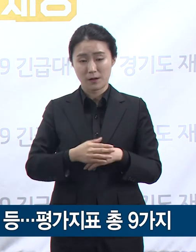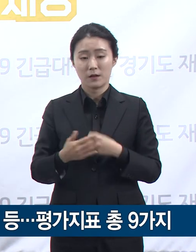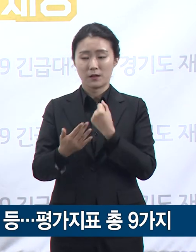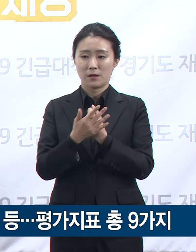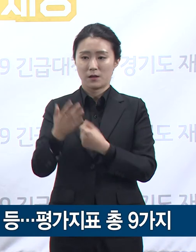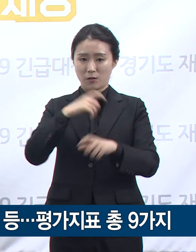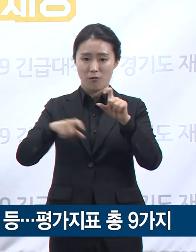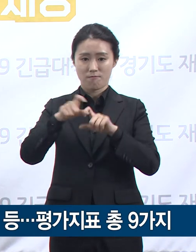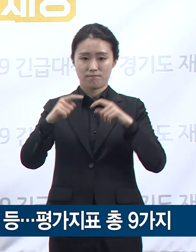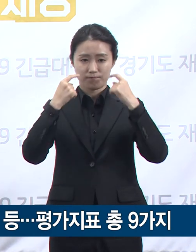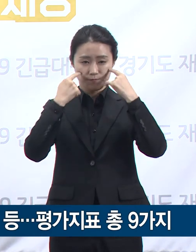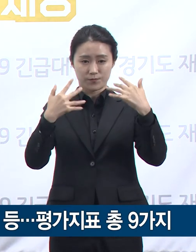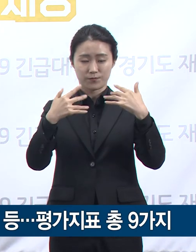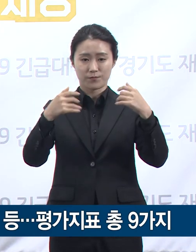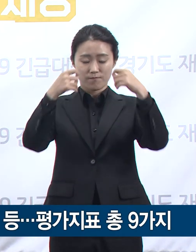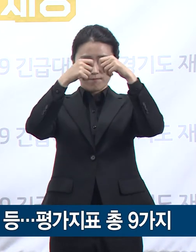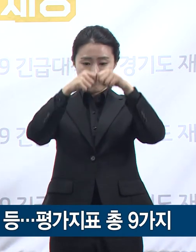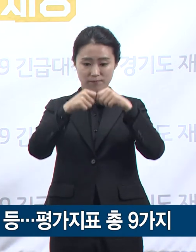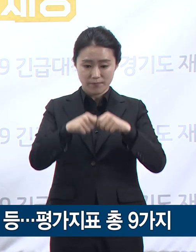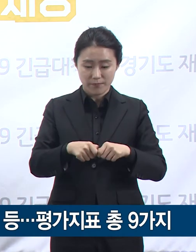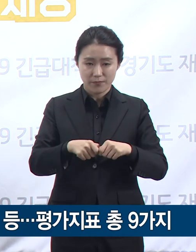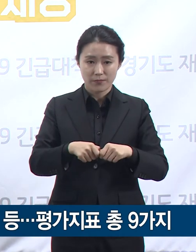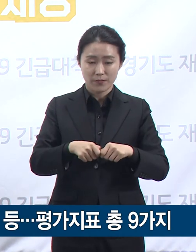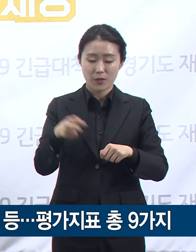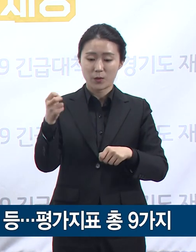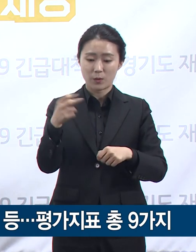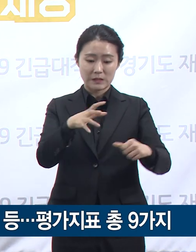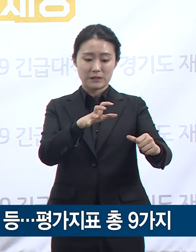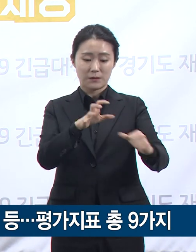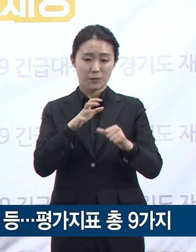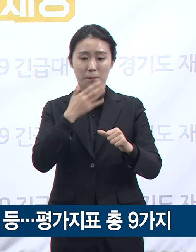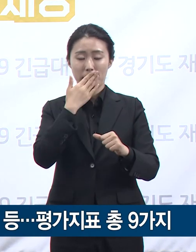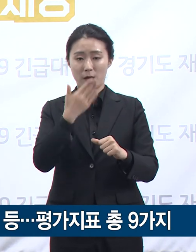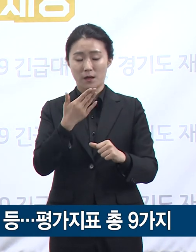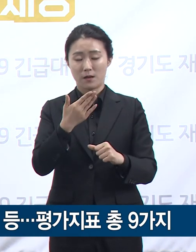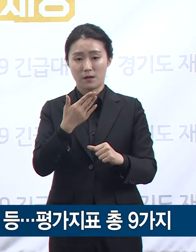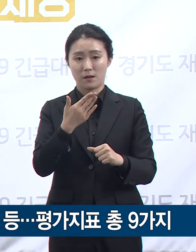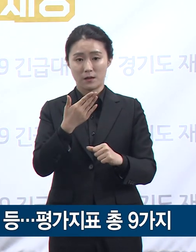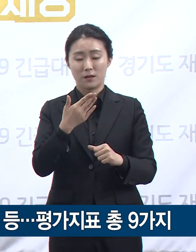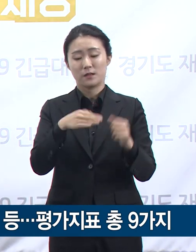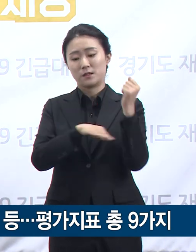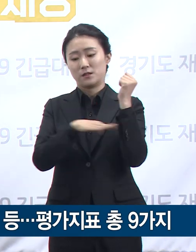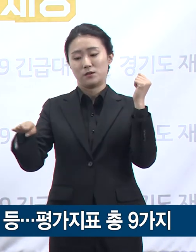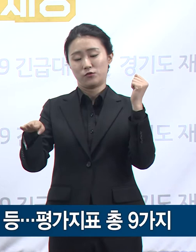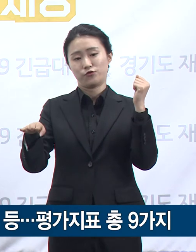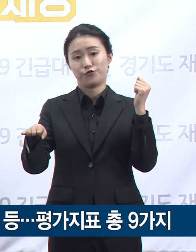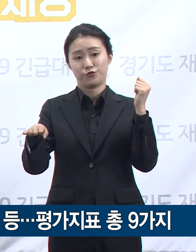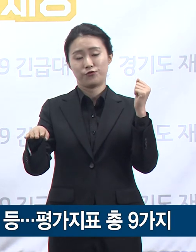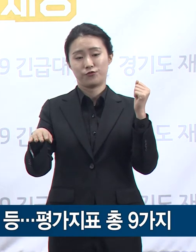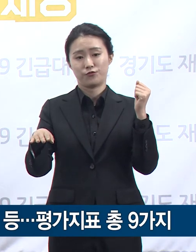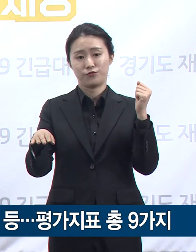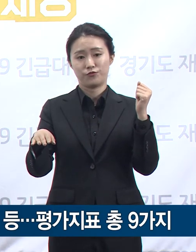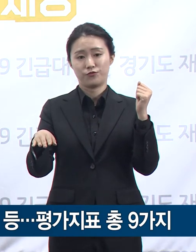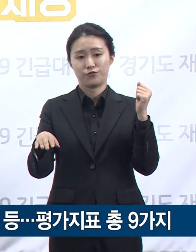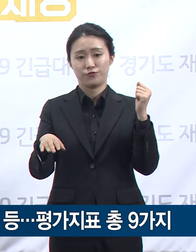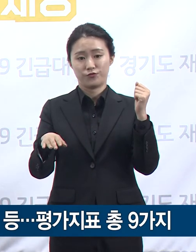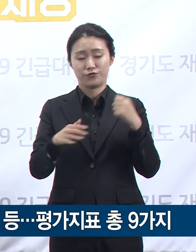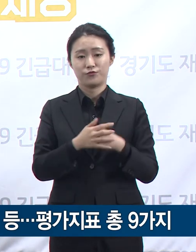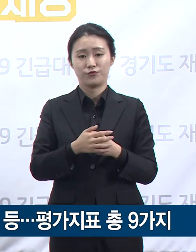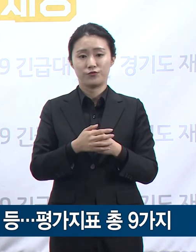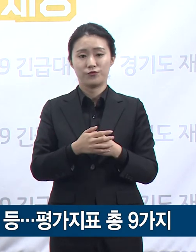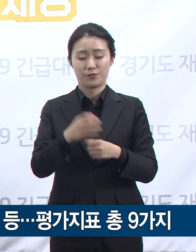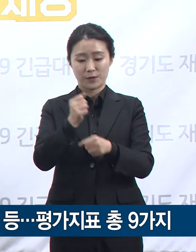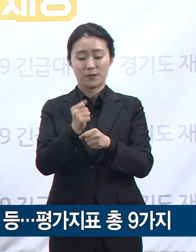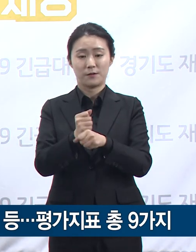구체화하고 각 지표별 참고 가능한 기준도 함께 마련하였습니다. 이를 적용한 대표적인 사례는